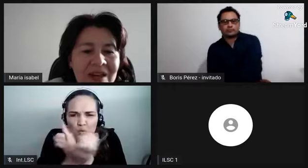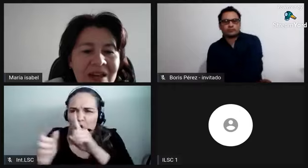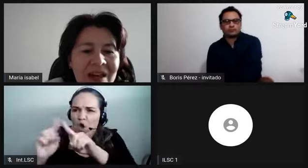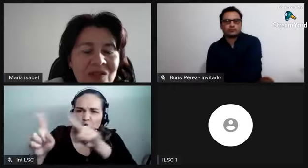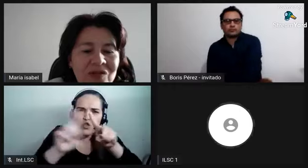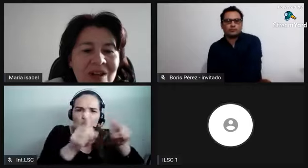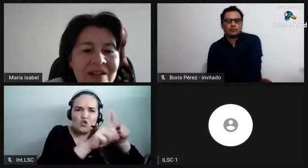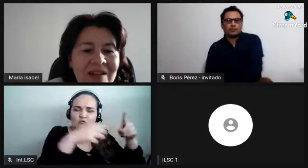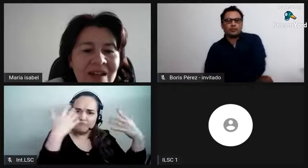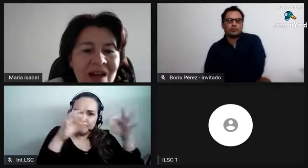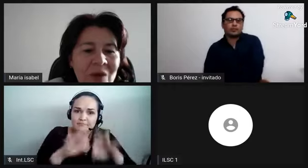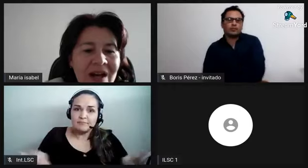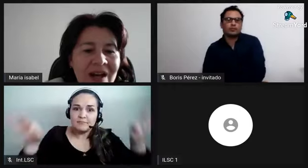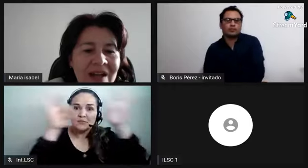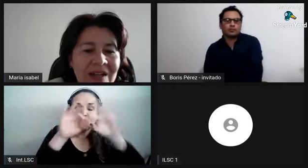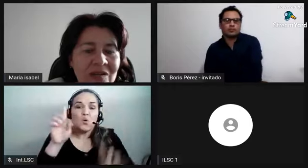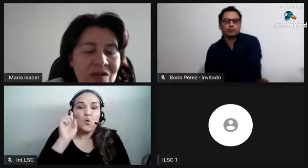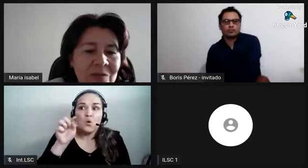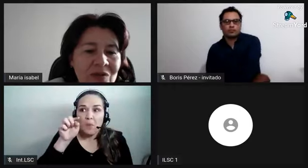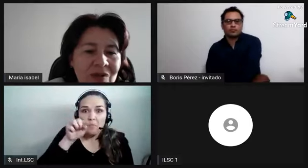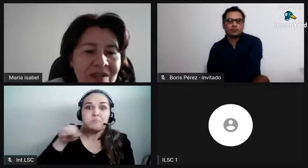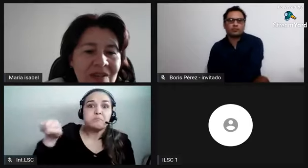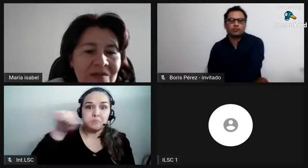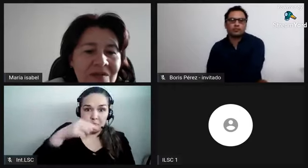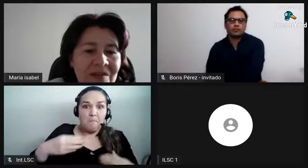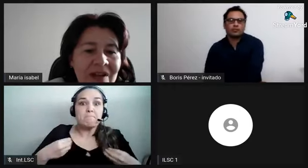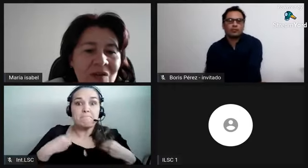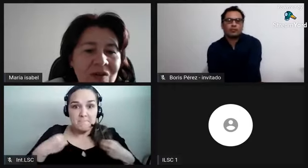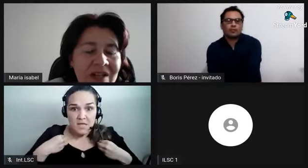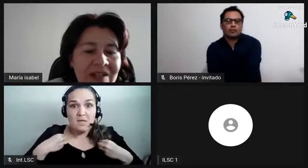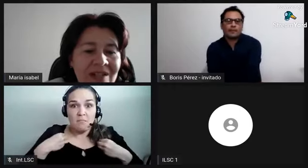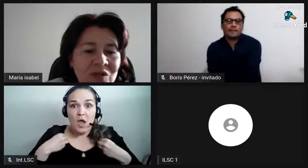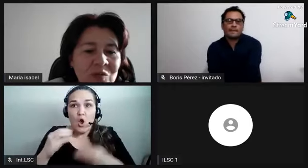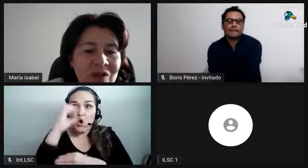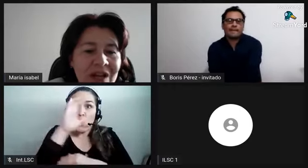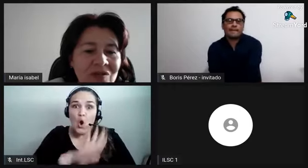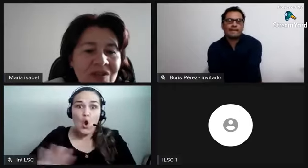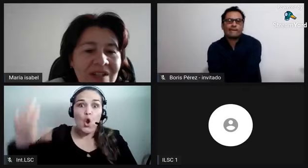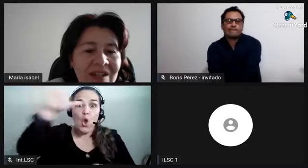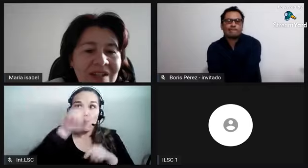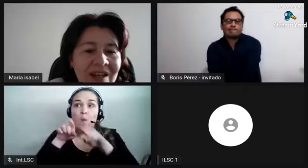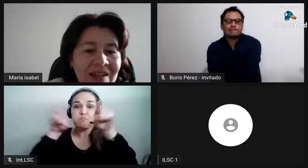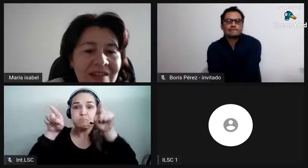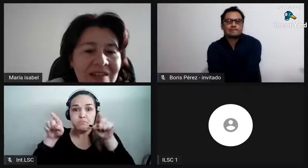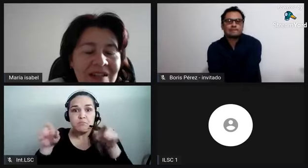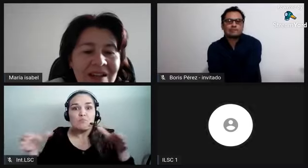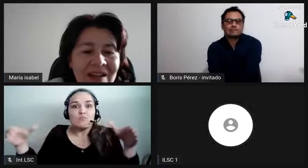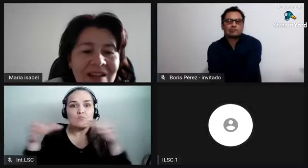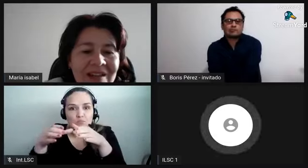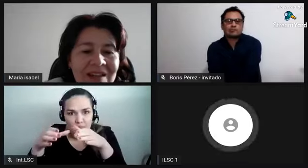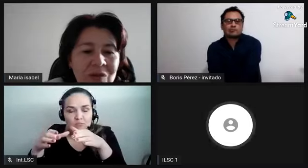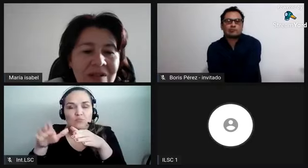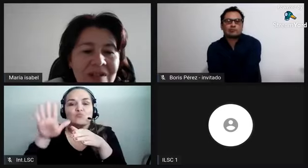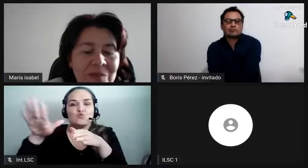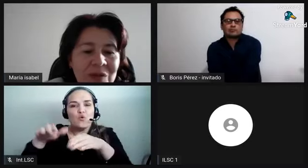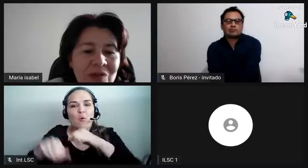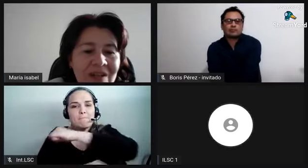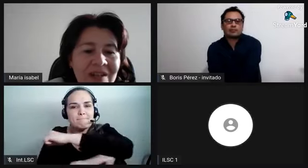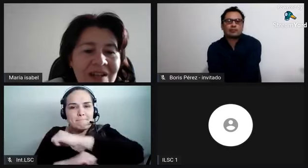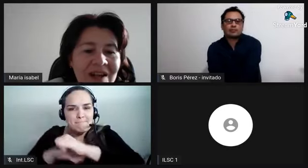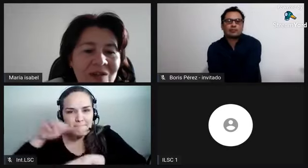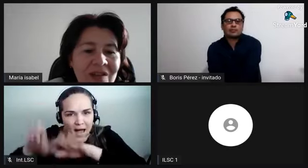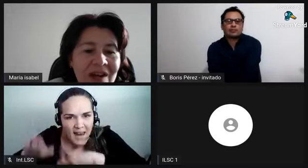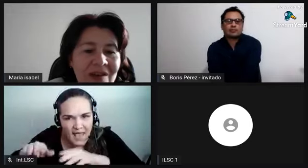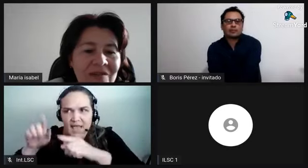bien ellos han estado acá y las personas que viven ahora en estas comunidades son descendientes de todas esas